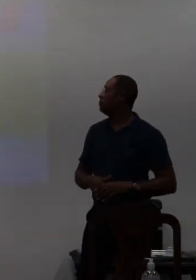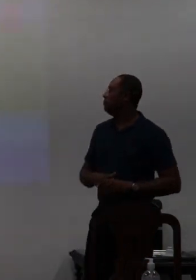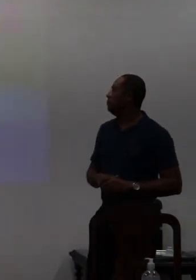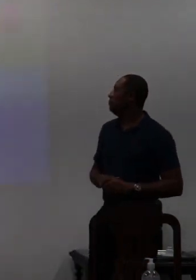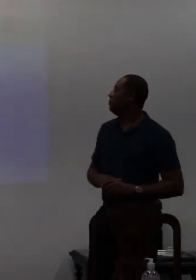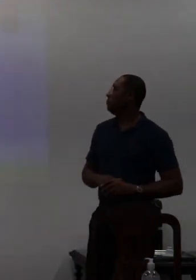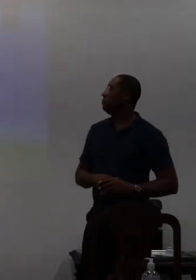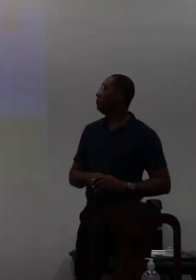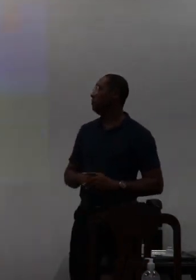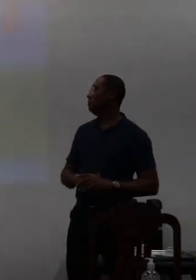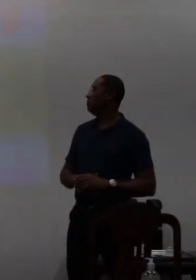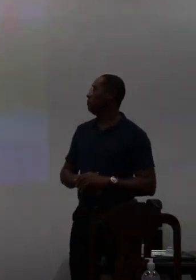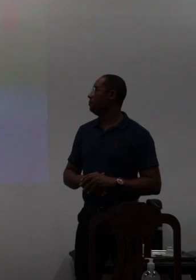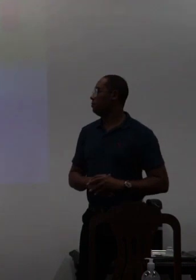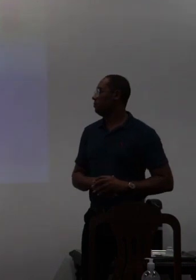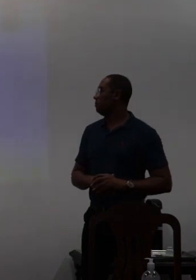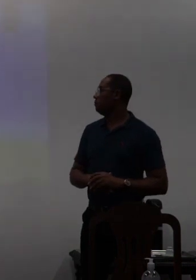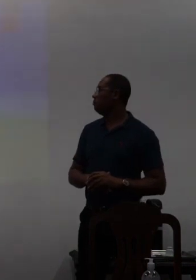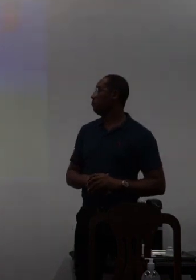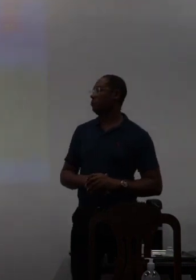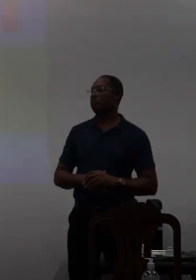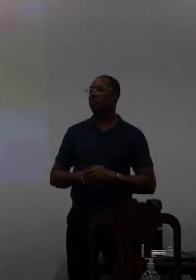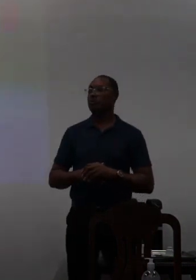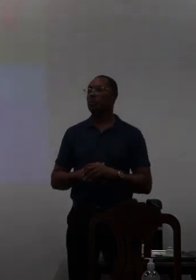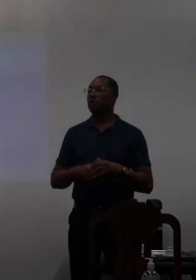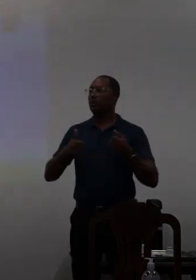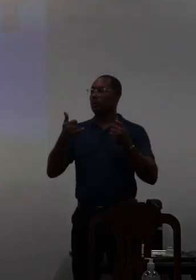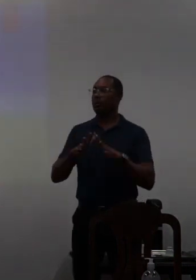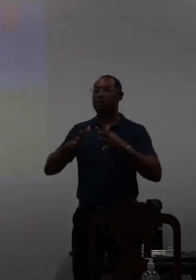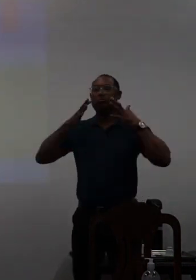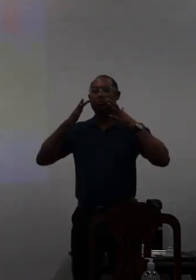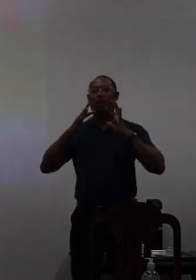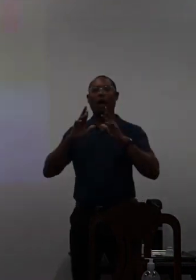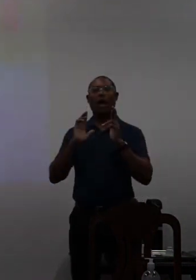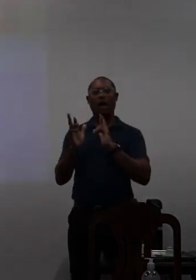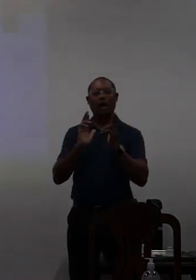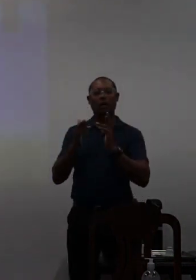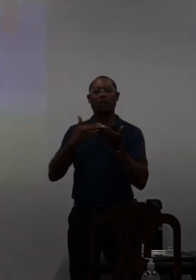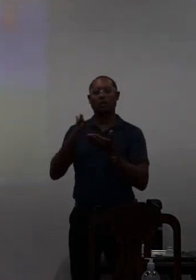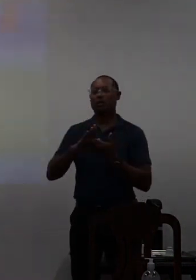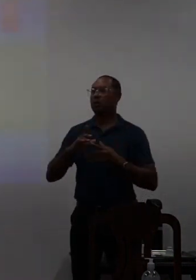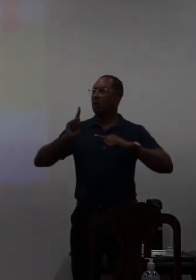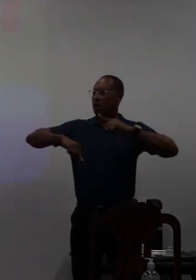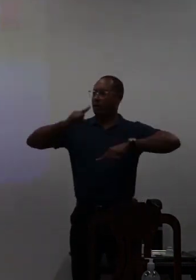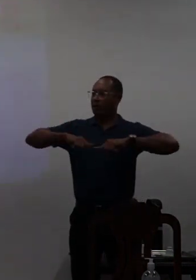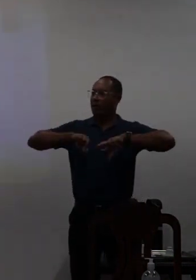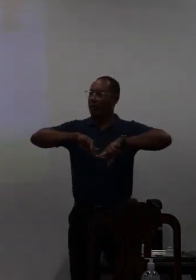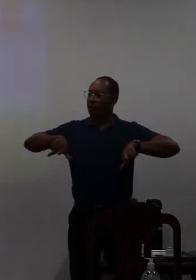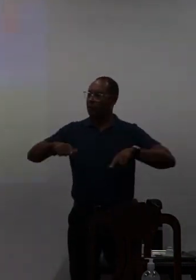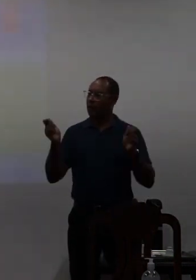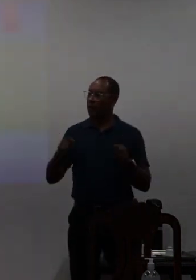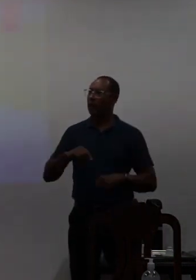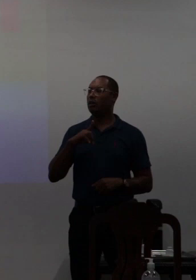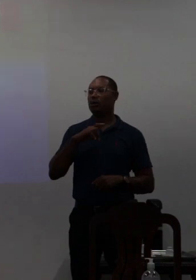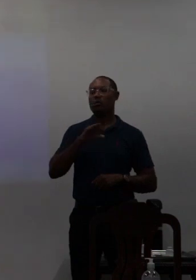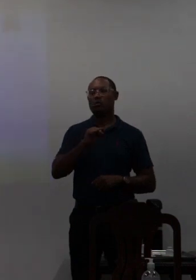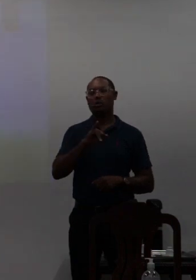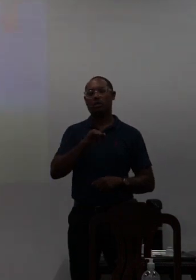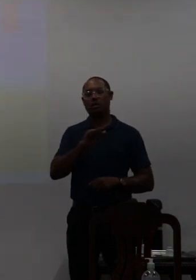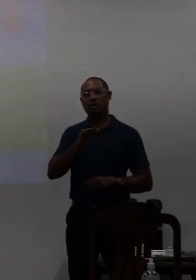e aí com relação ao acompanhamento a nossa ferramenta anterior é o CINPP